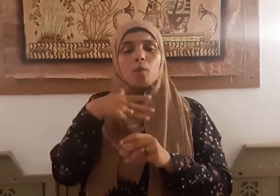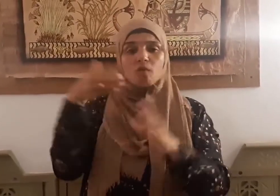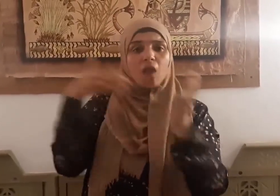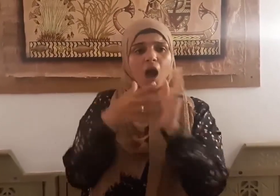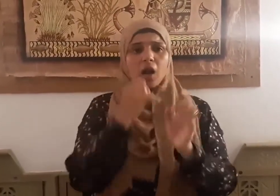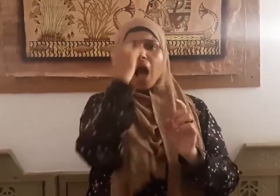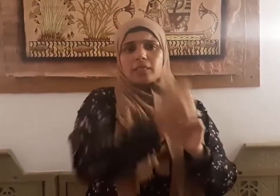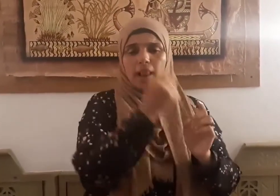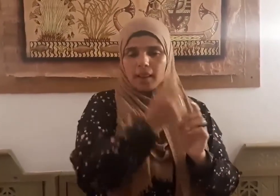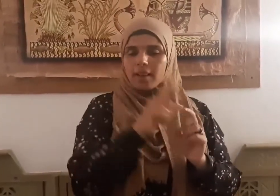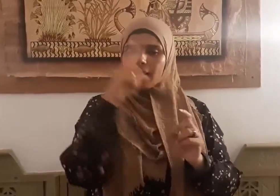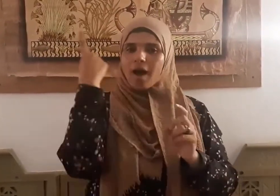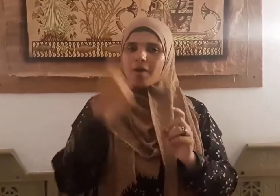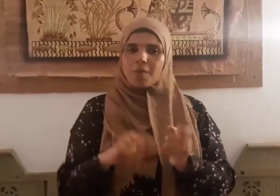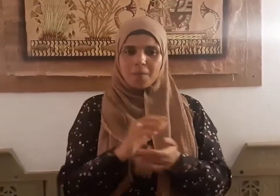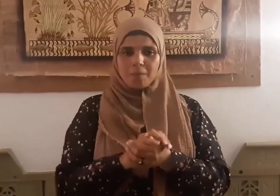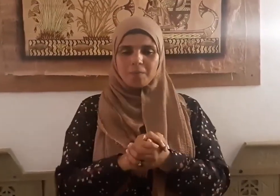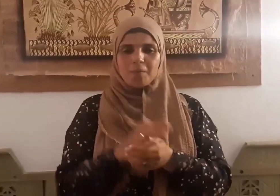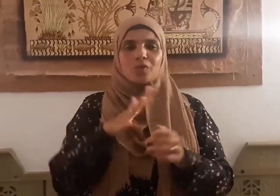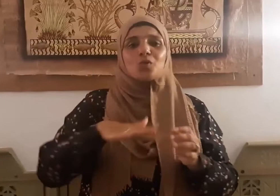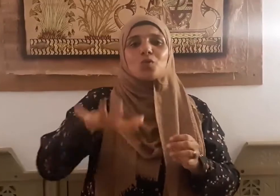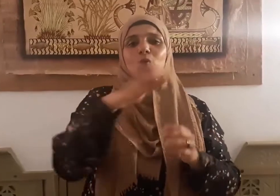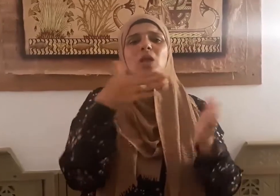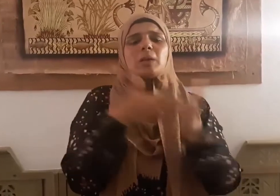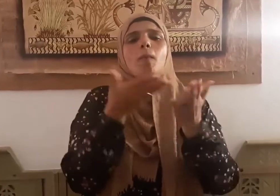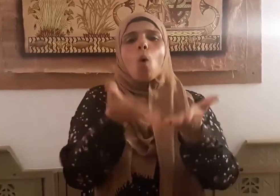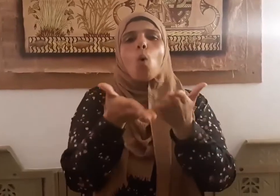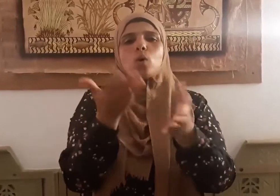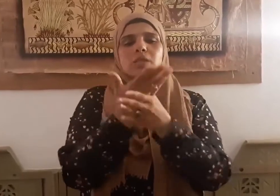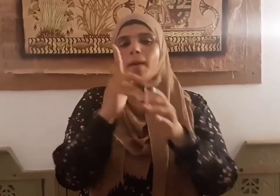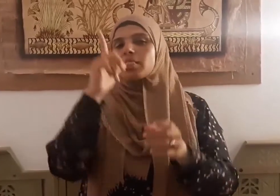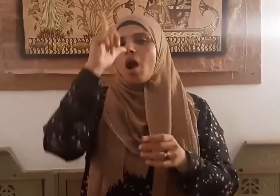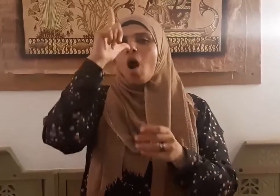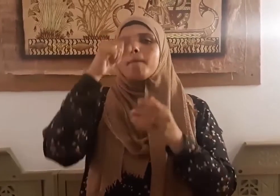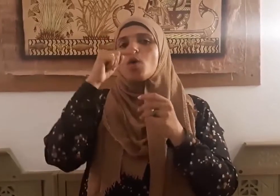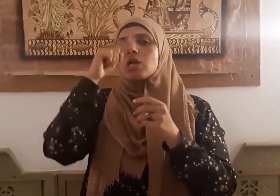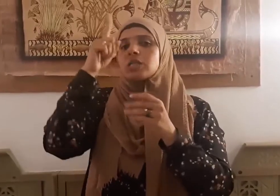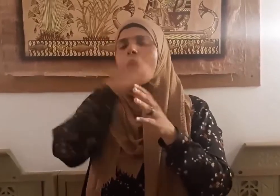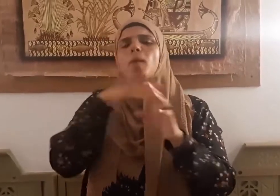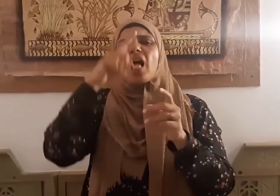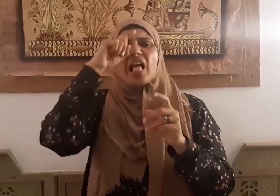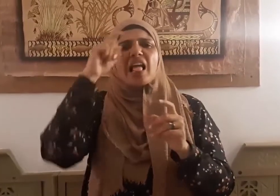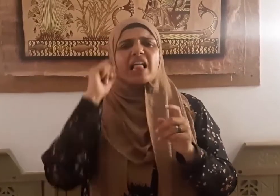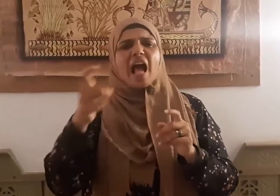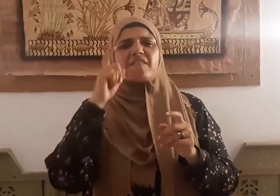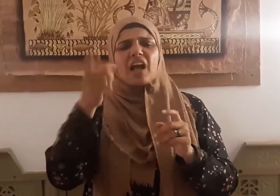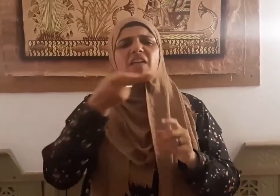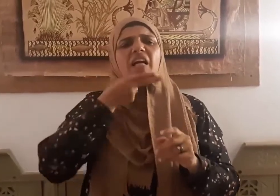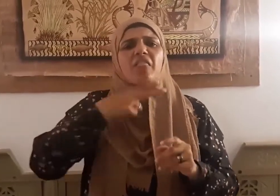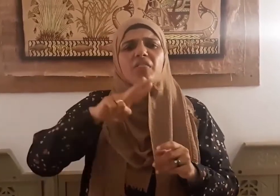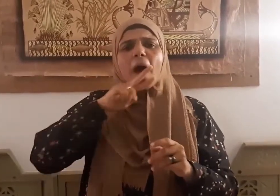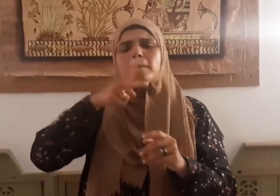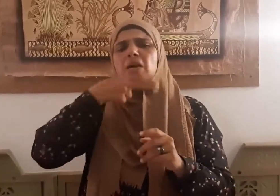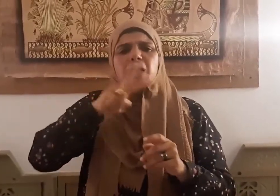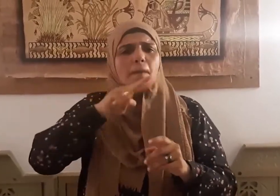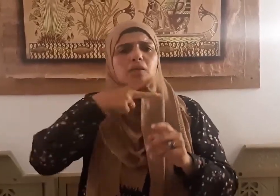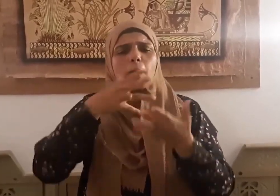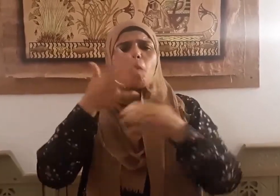لقد كان الكبر سببا في كفر وتكذيب المكذبين في